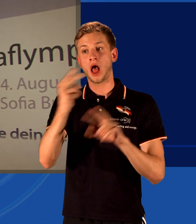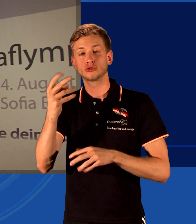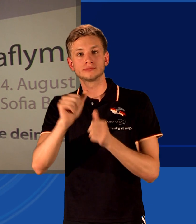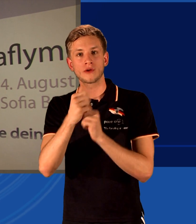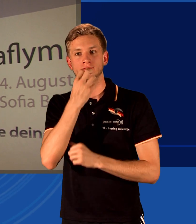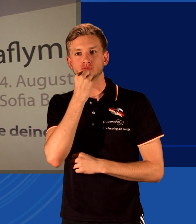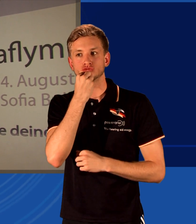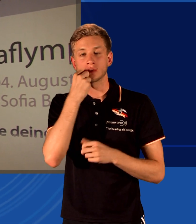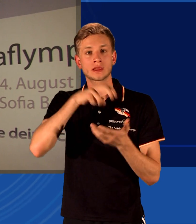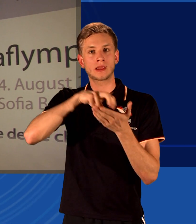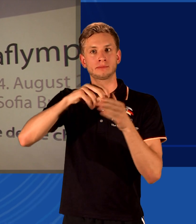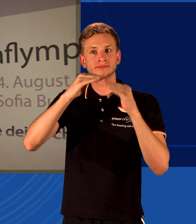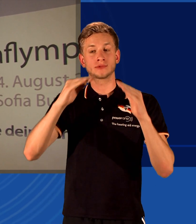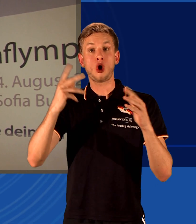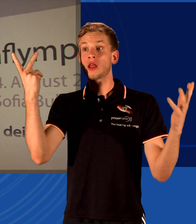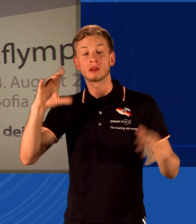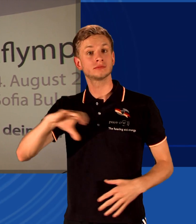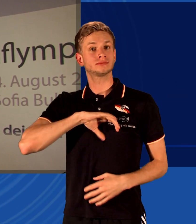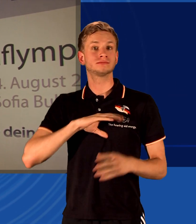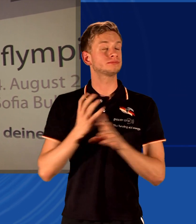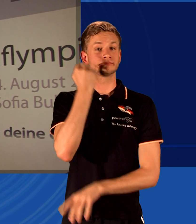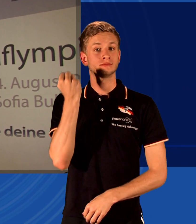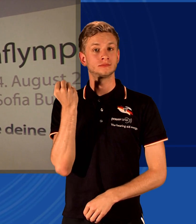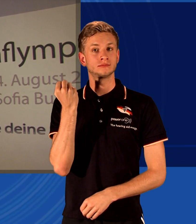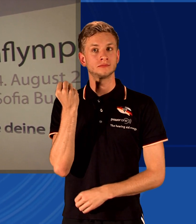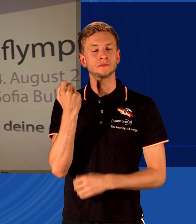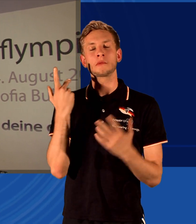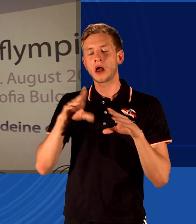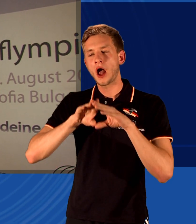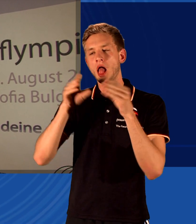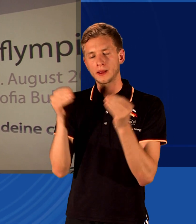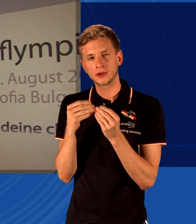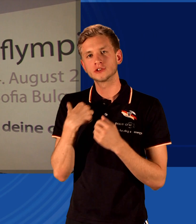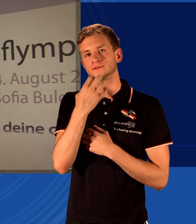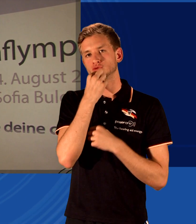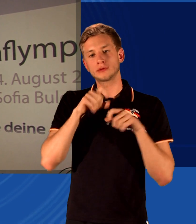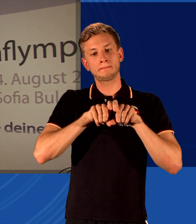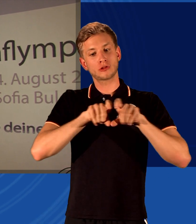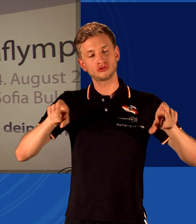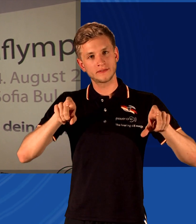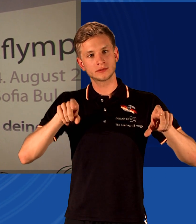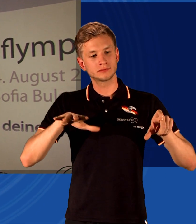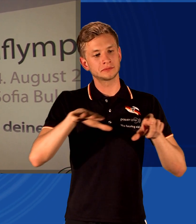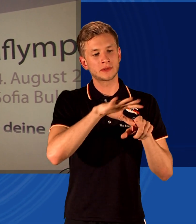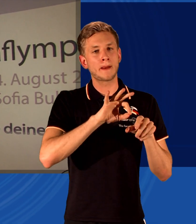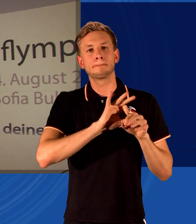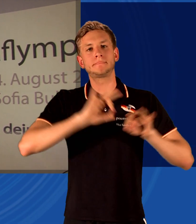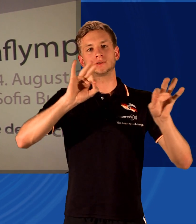wünsche mir insgesamt für die Mannschaft, dass sie wesentlich besser abschneidet als 2009. Dort sind wir 16.